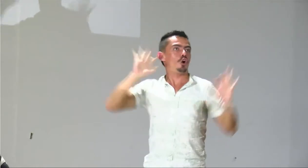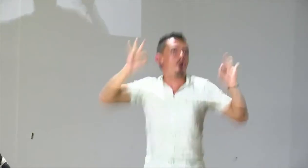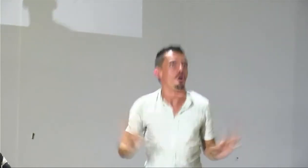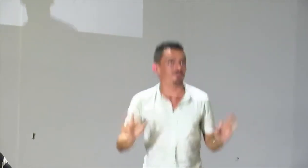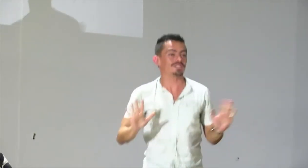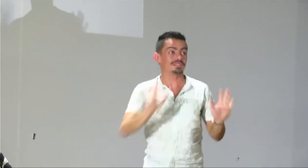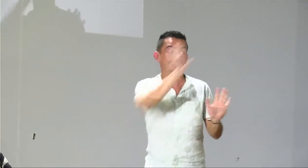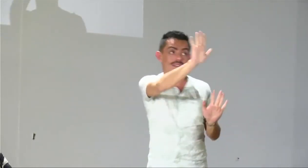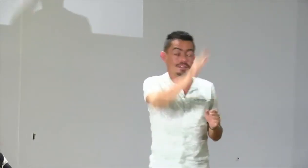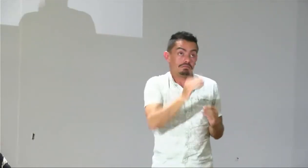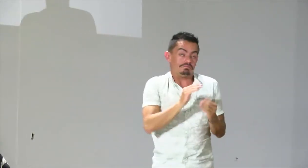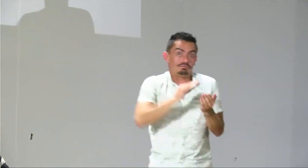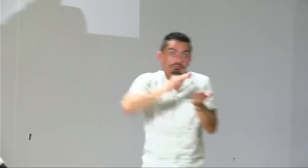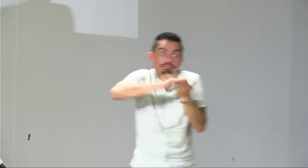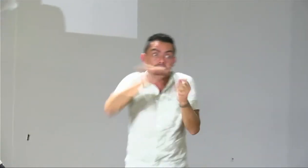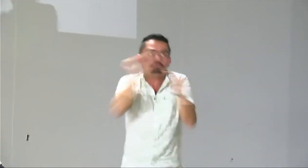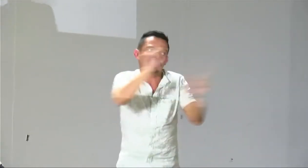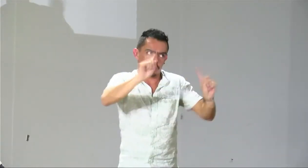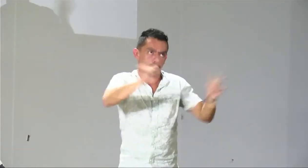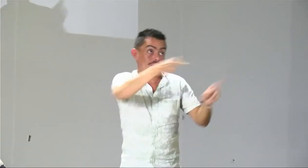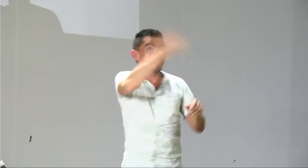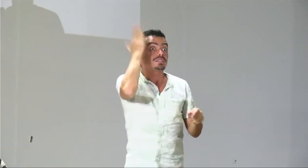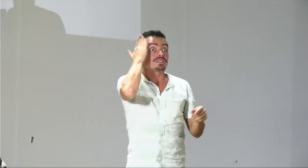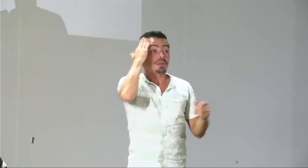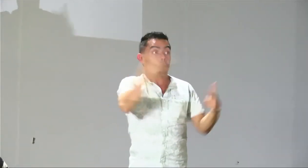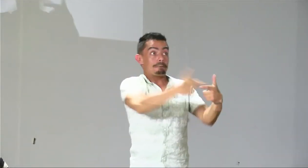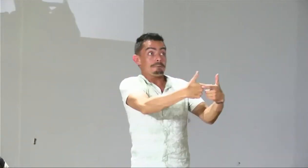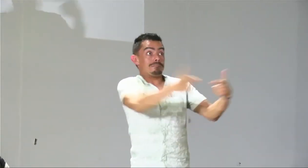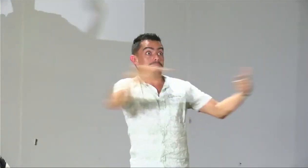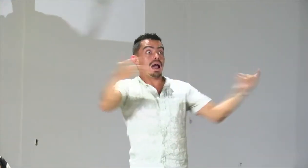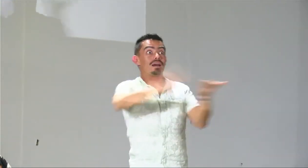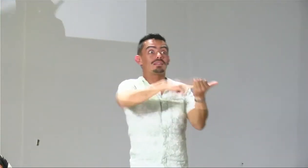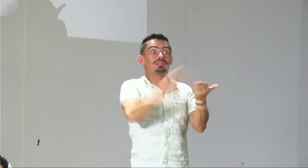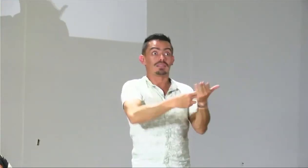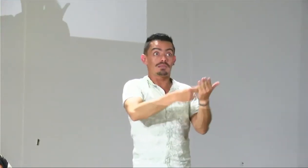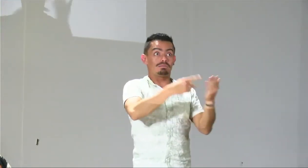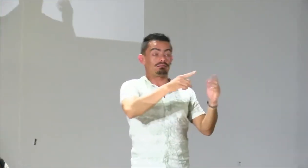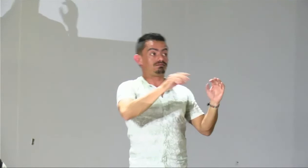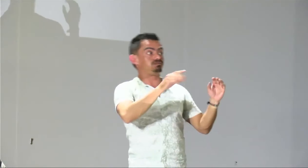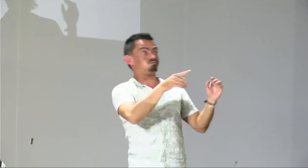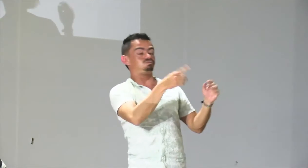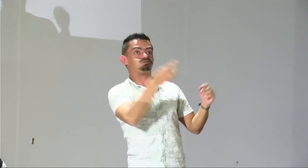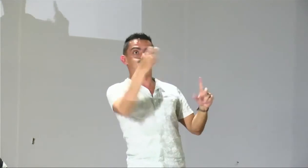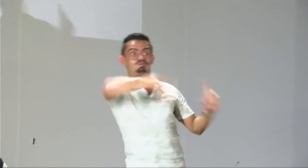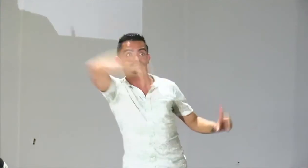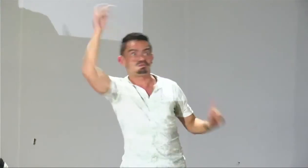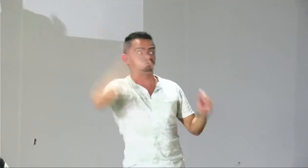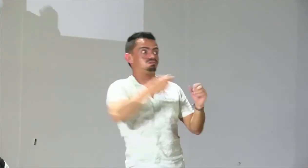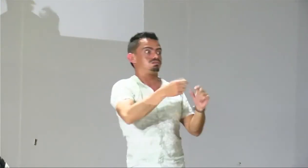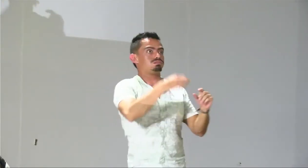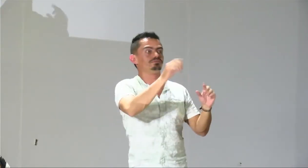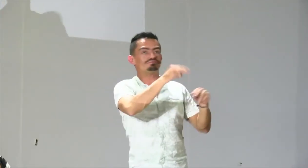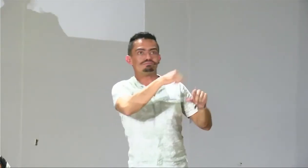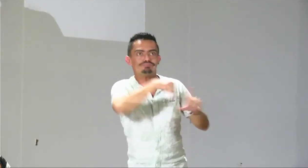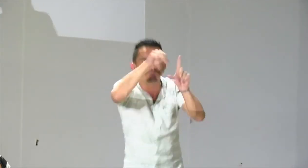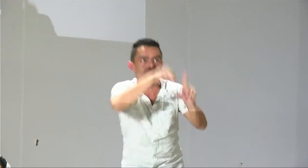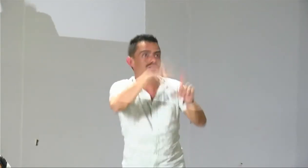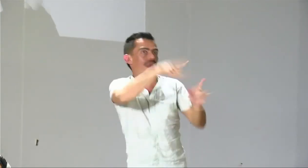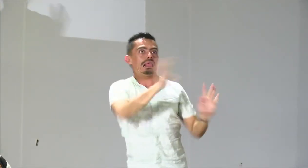permitiría definir si el docente aprueba es una prueba sin embargo lo que vemos y no es una crítica lo que vemos es que la mayoría